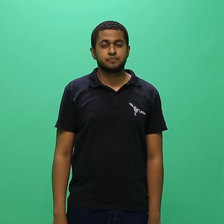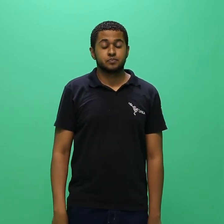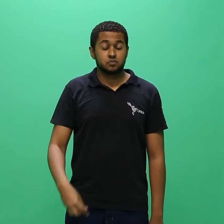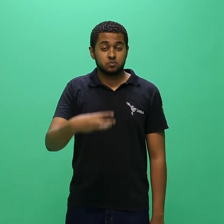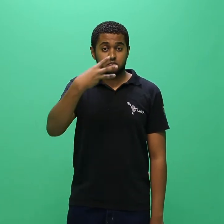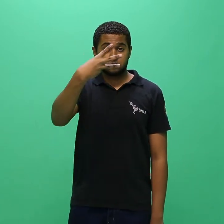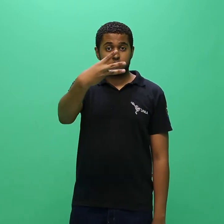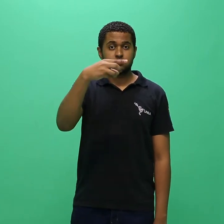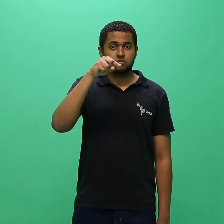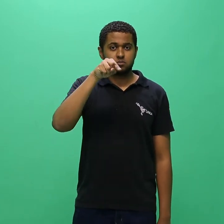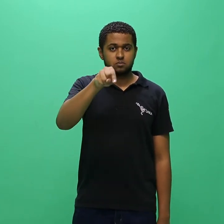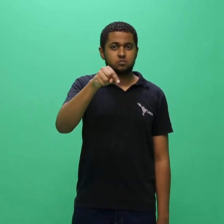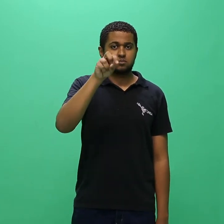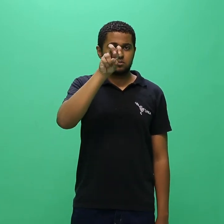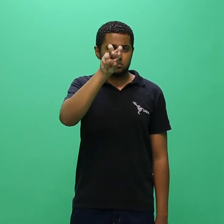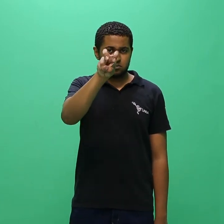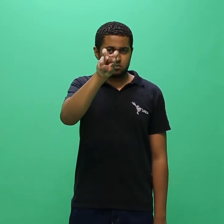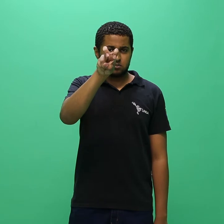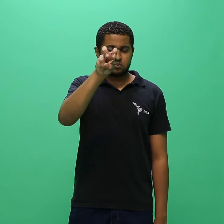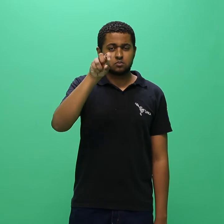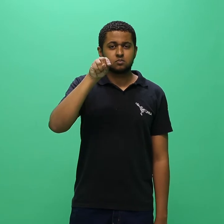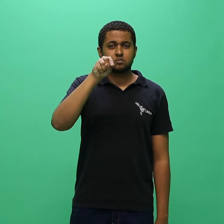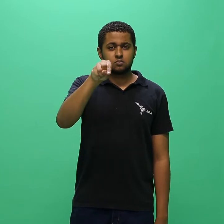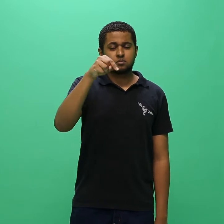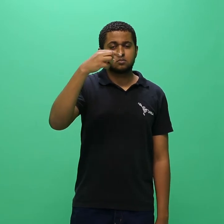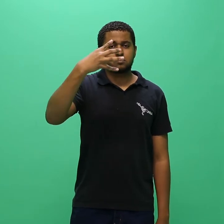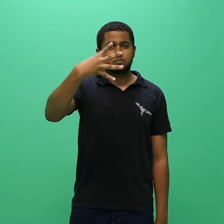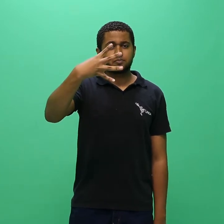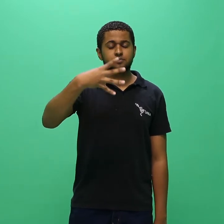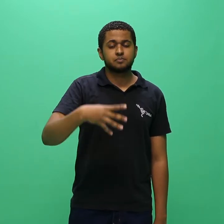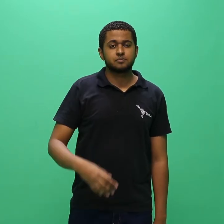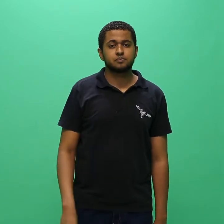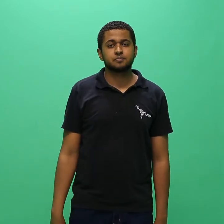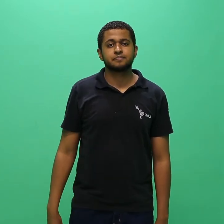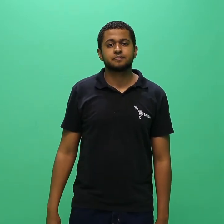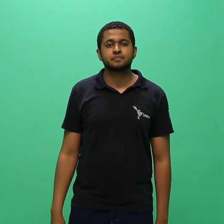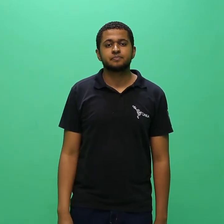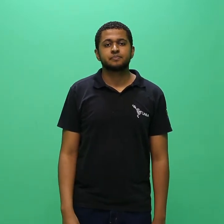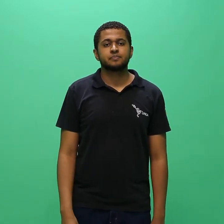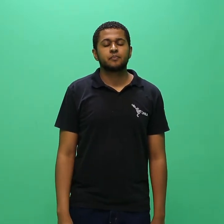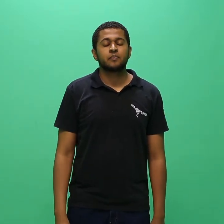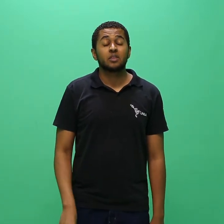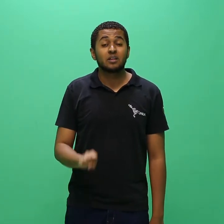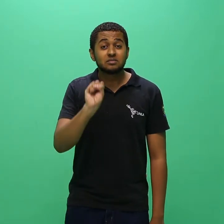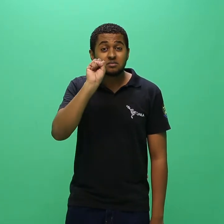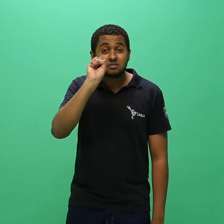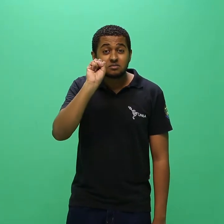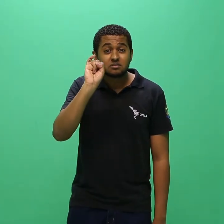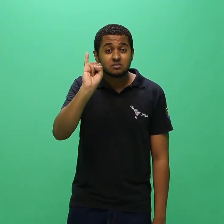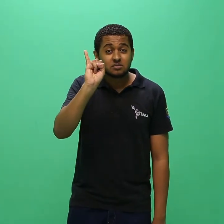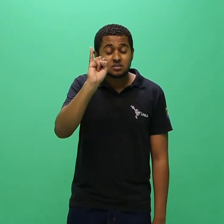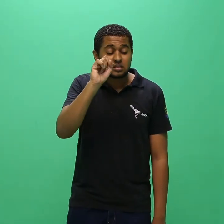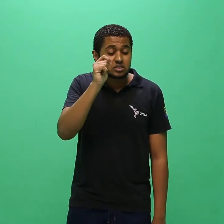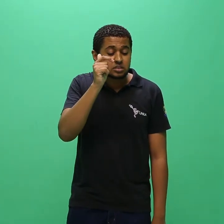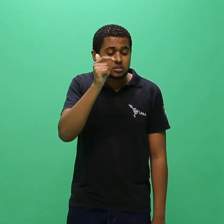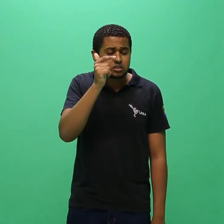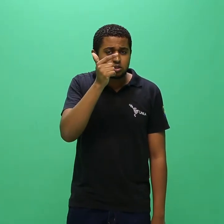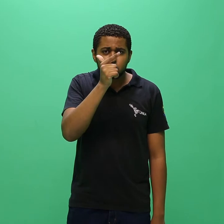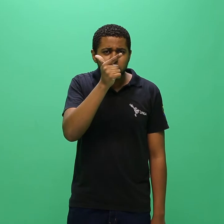3.5.4. Em casos em que não seja estabelecida a nota mínima na